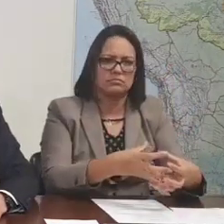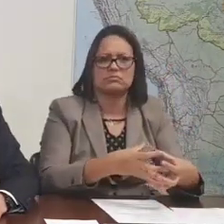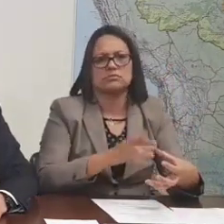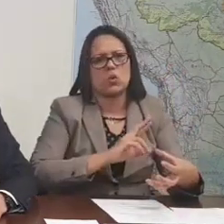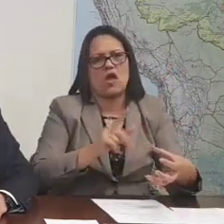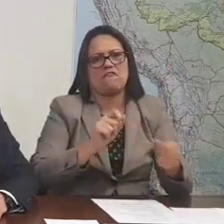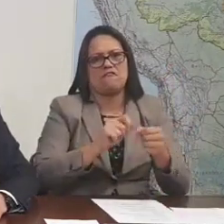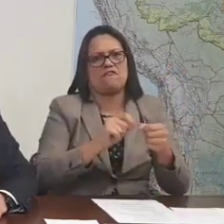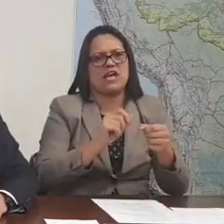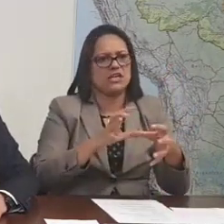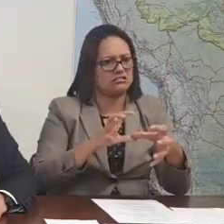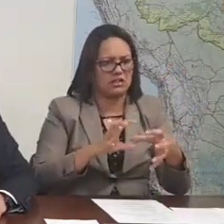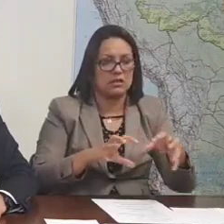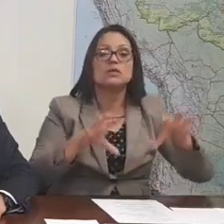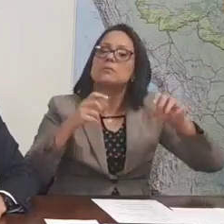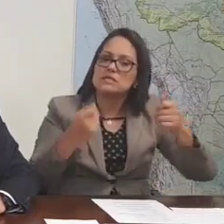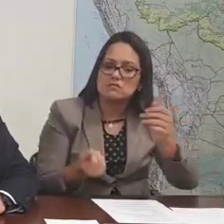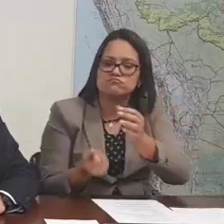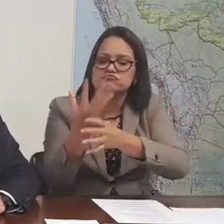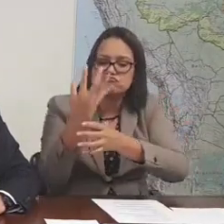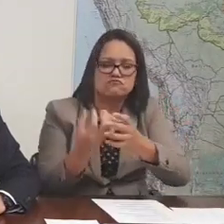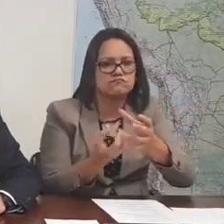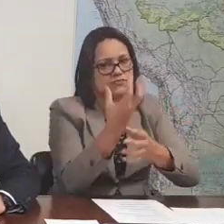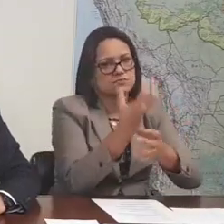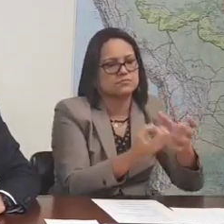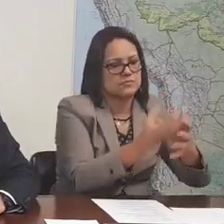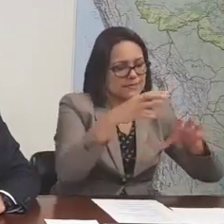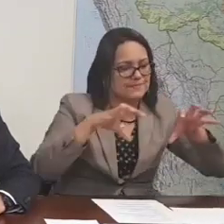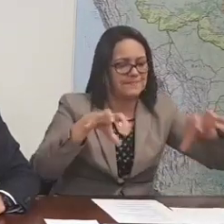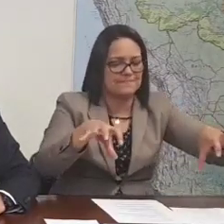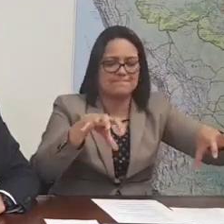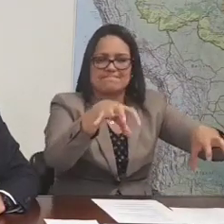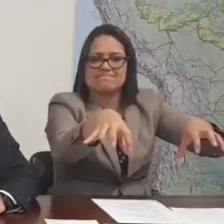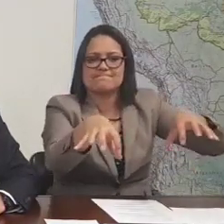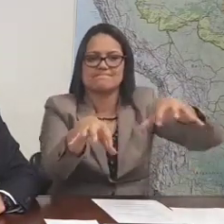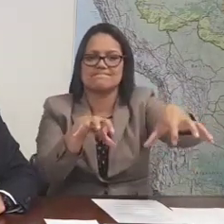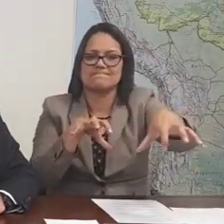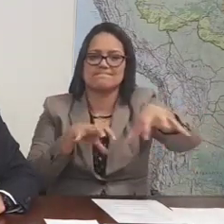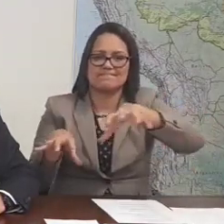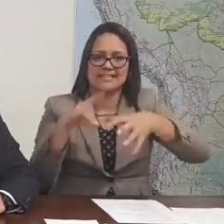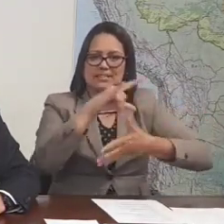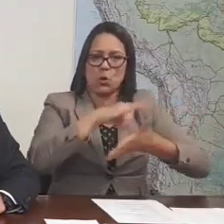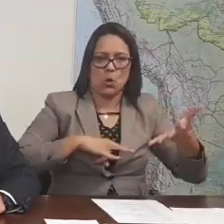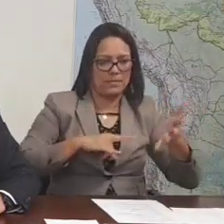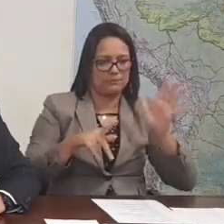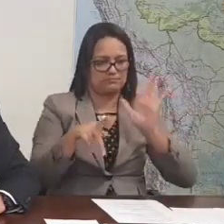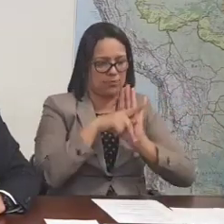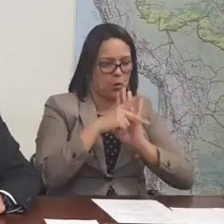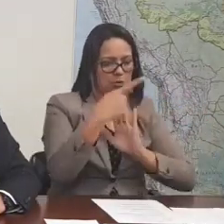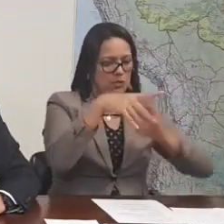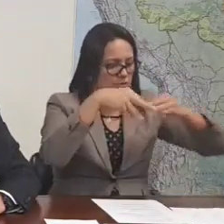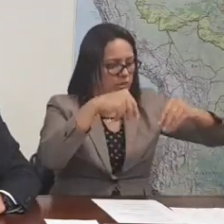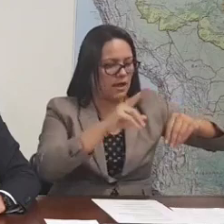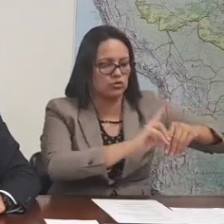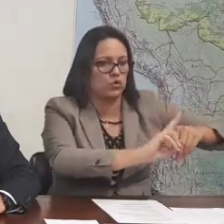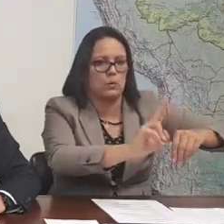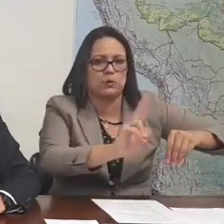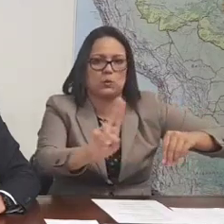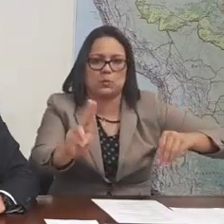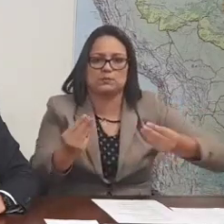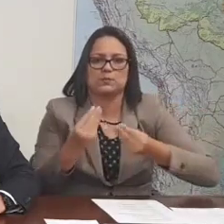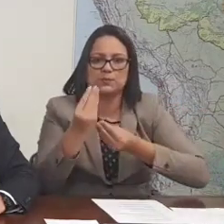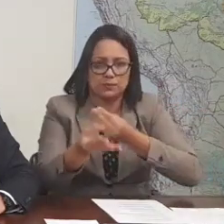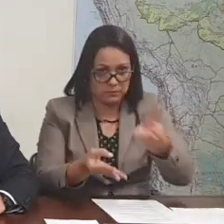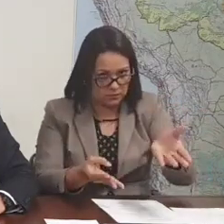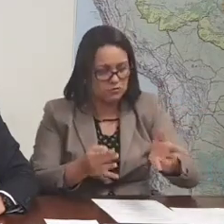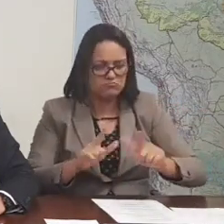o que governos passados fizeram. então, presidente, só pode ter certeza que nós estamos aí trabalhando bastante no sentido